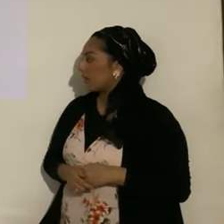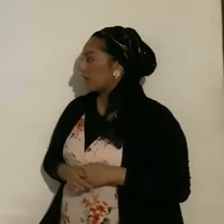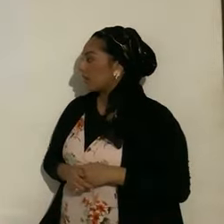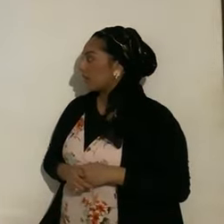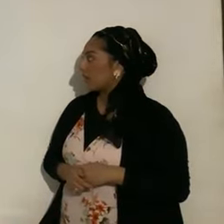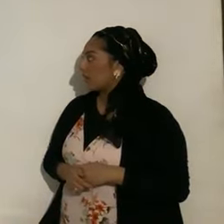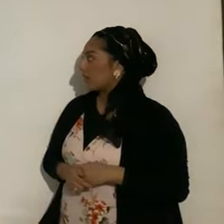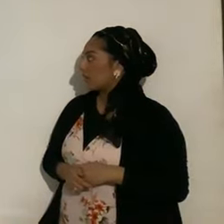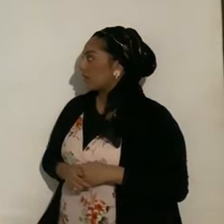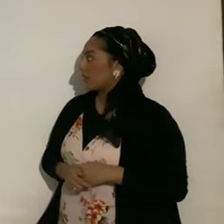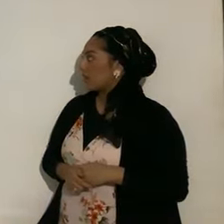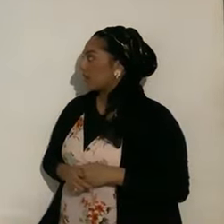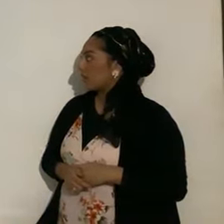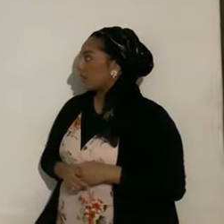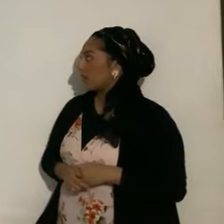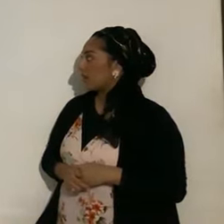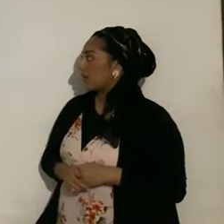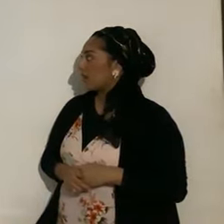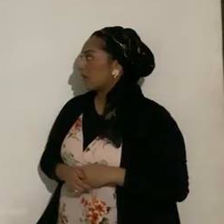a anular, anillo de fuego,